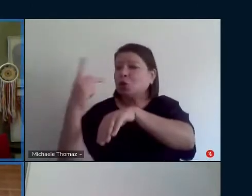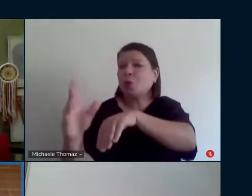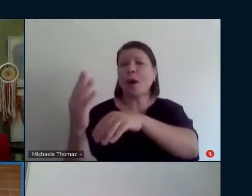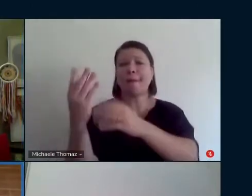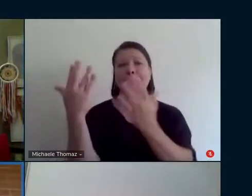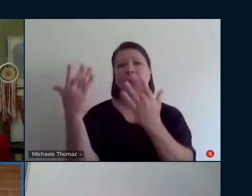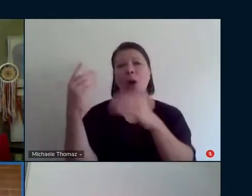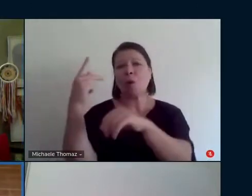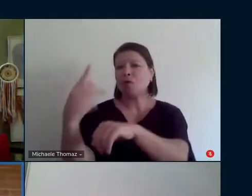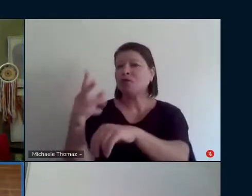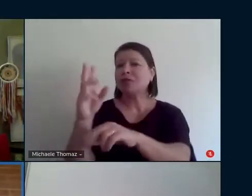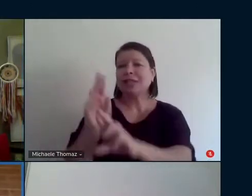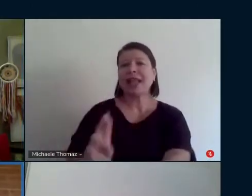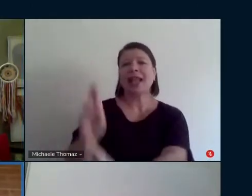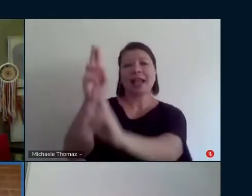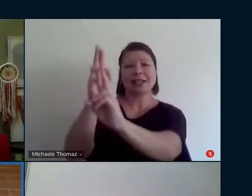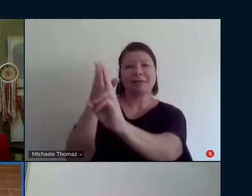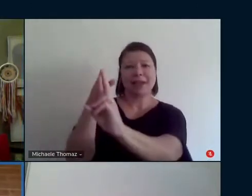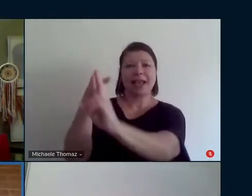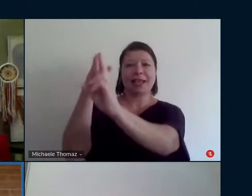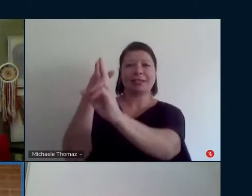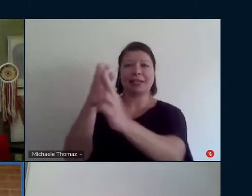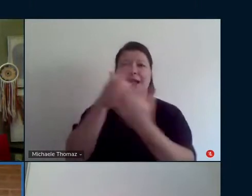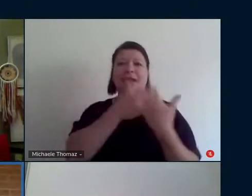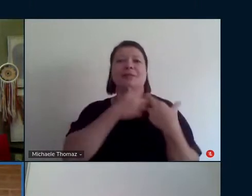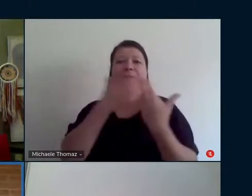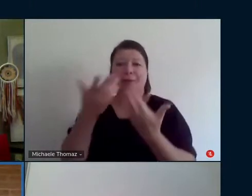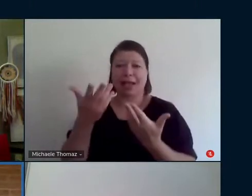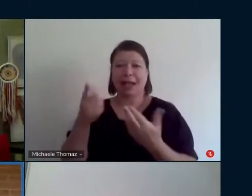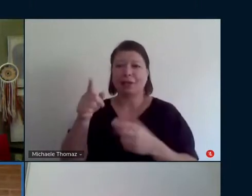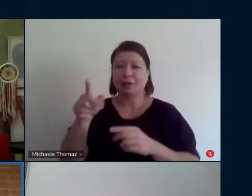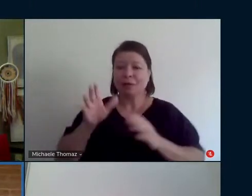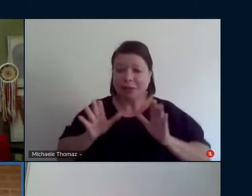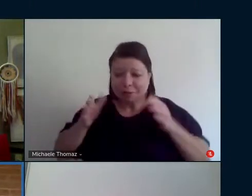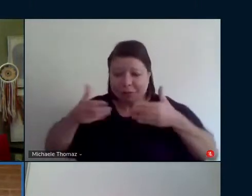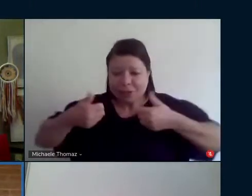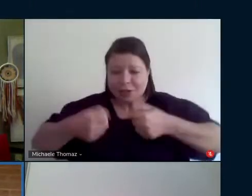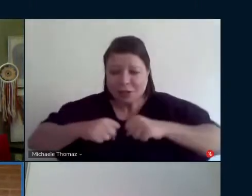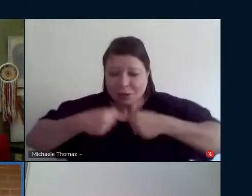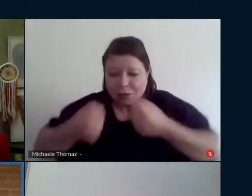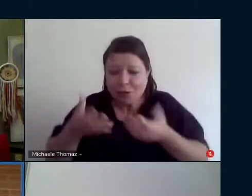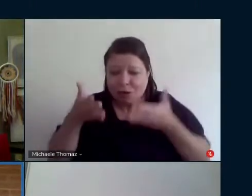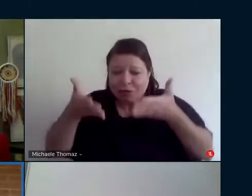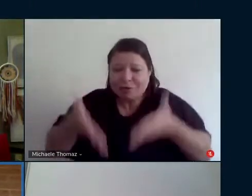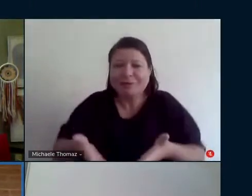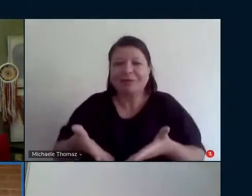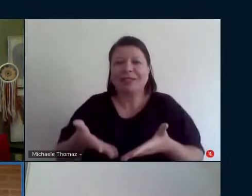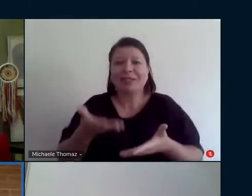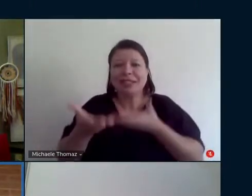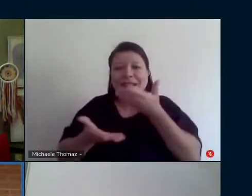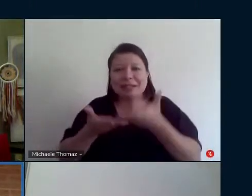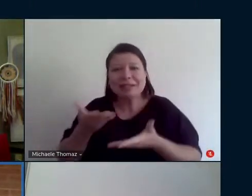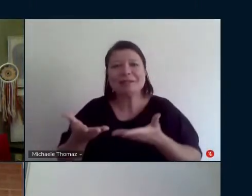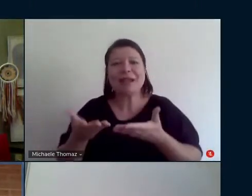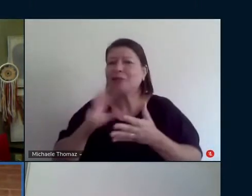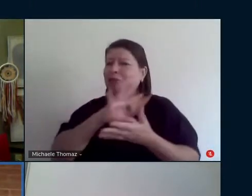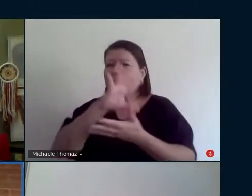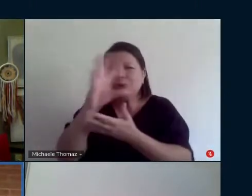muito obrigada viu por toda a sua dedicação a tudo a tudo pela sua presença